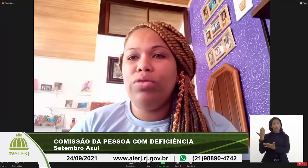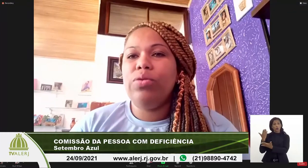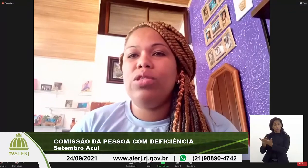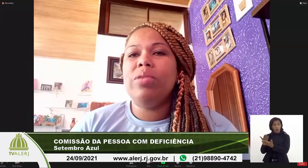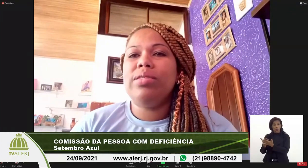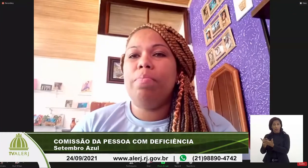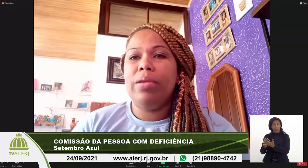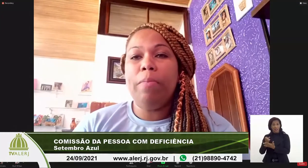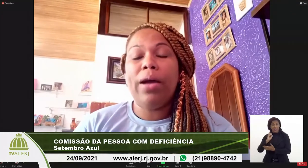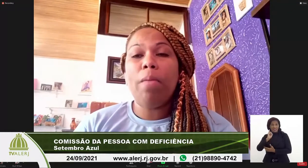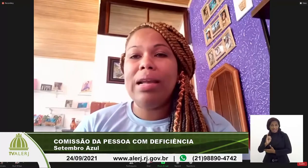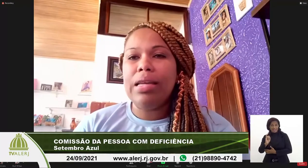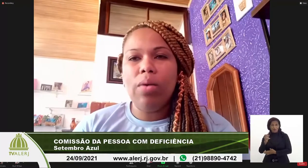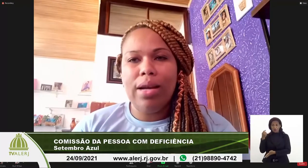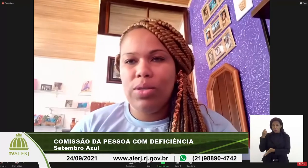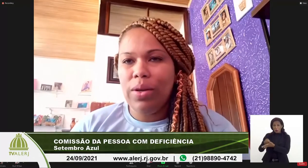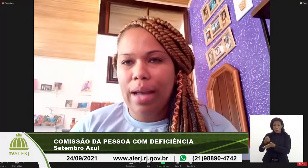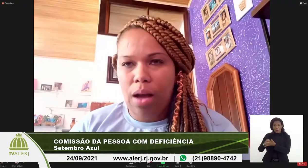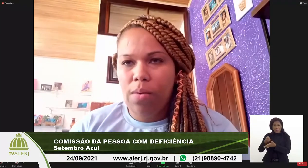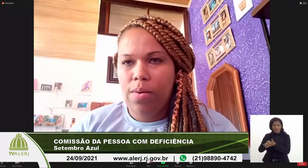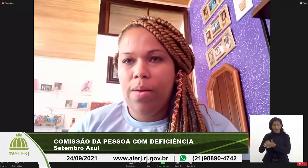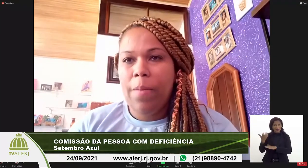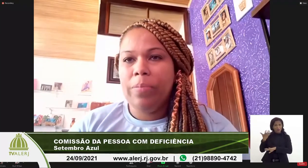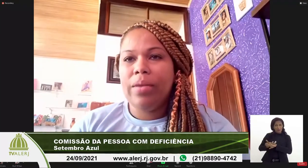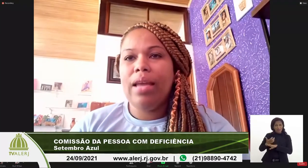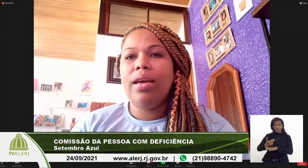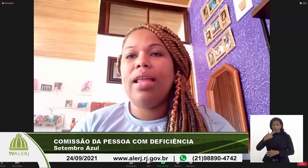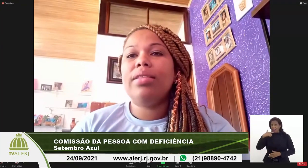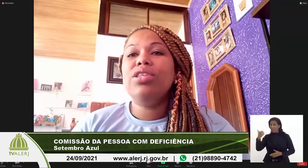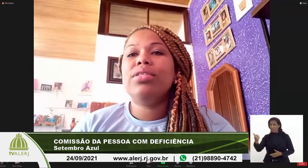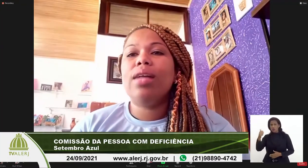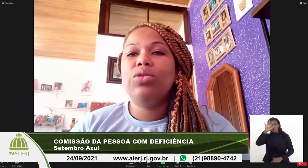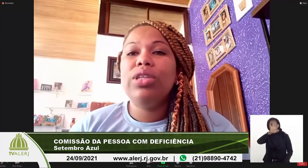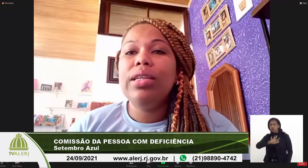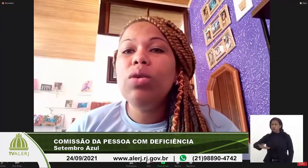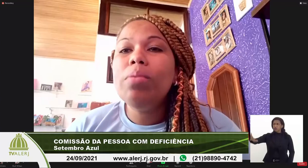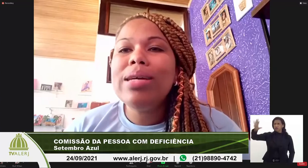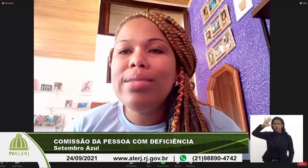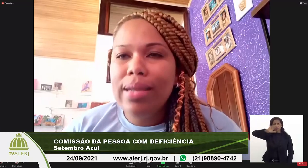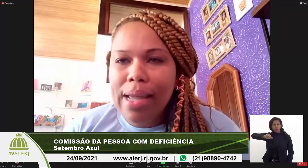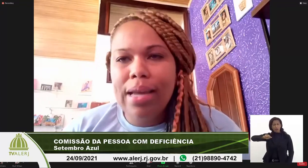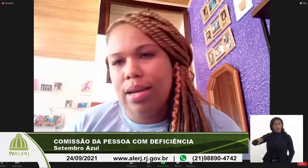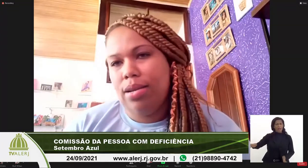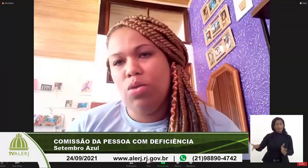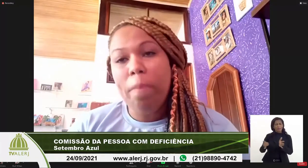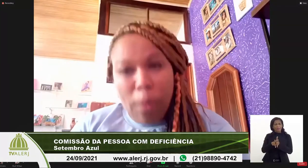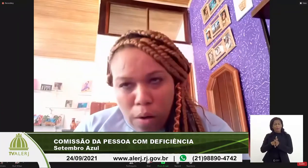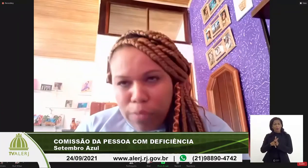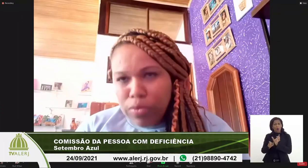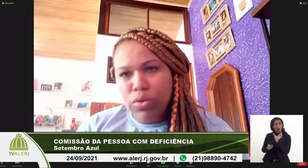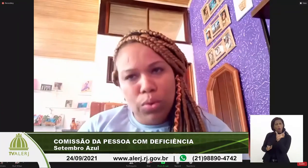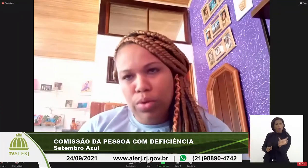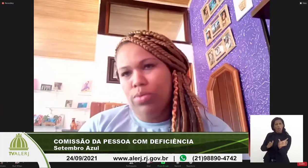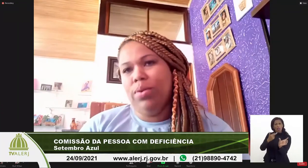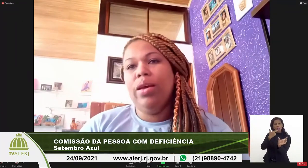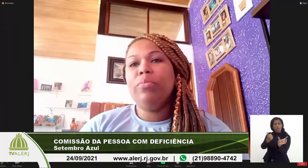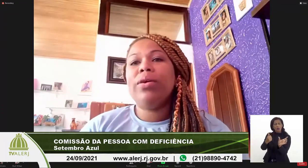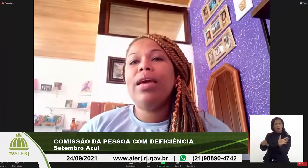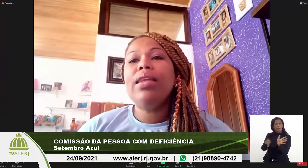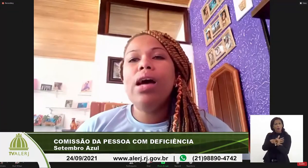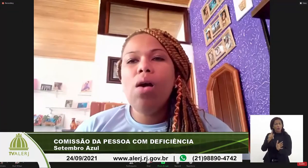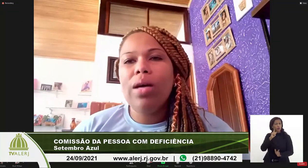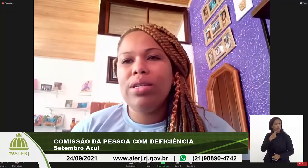Libras fosse uma disciplina, porque é uma língua nacional, ela tem status de língua brasileira, do povo surdo,